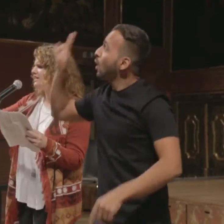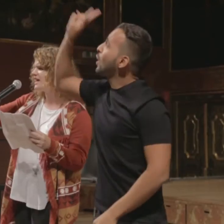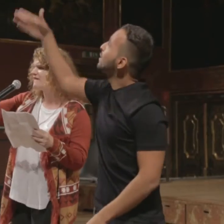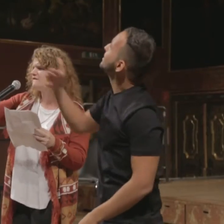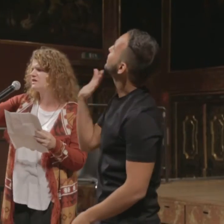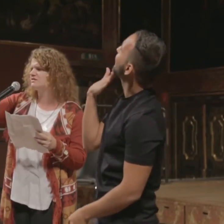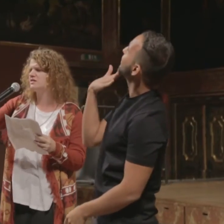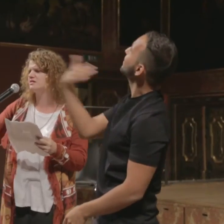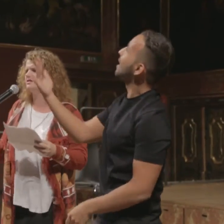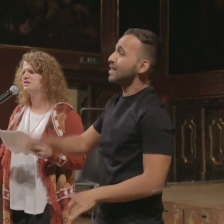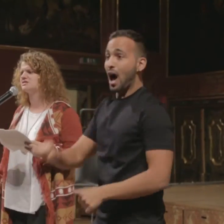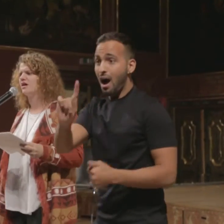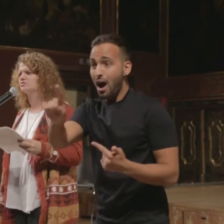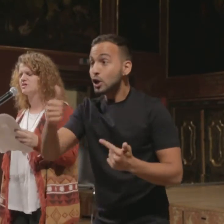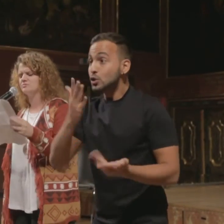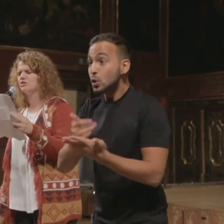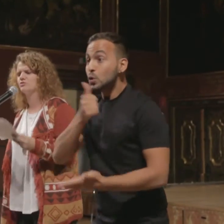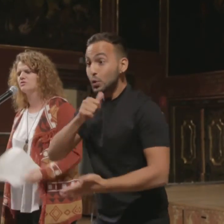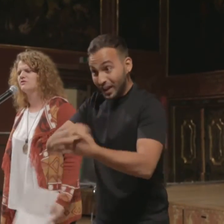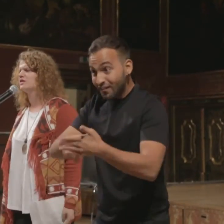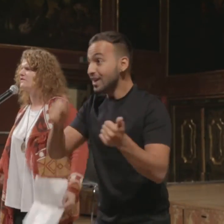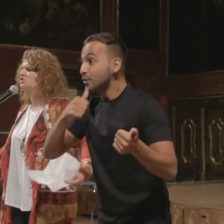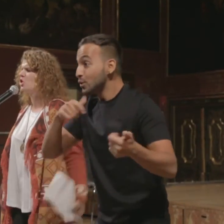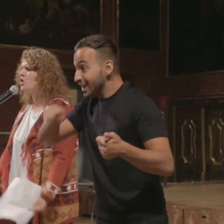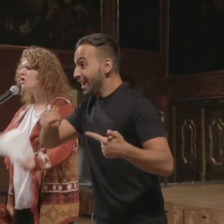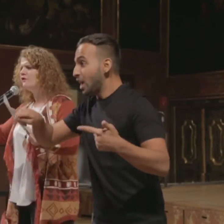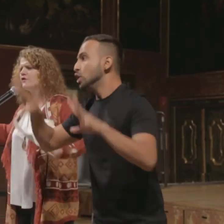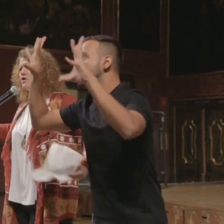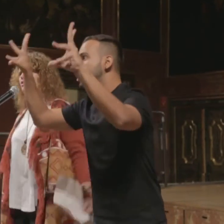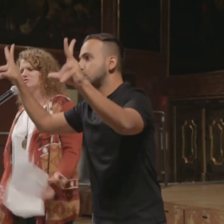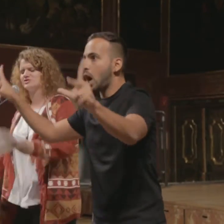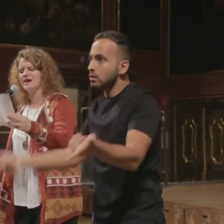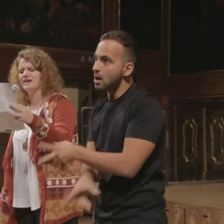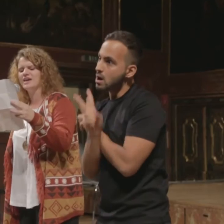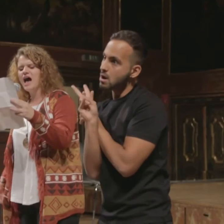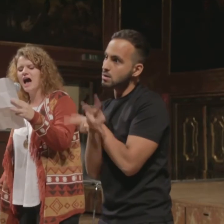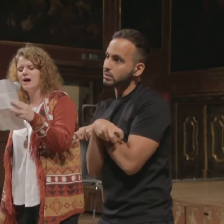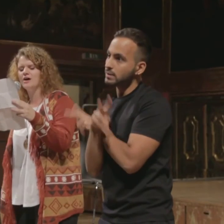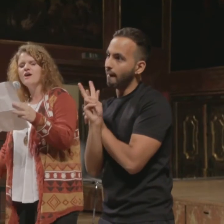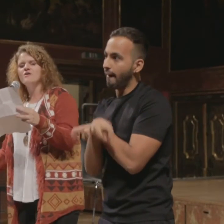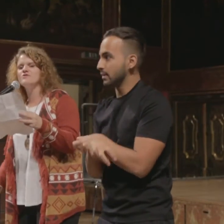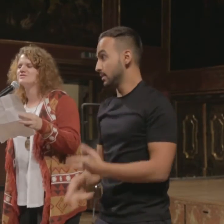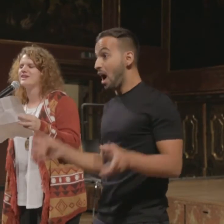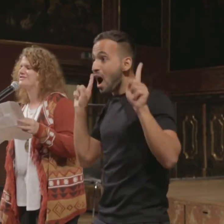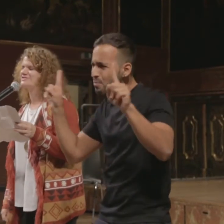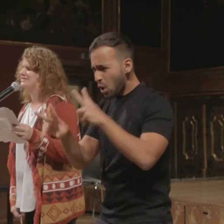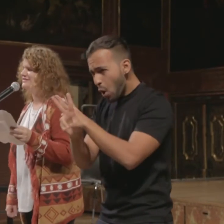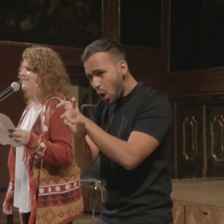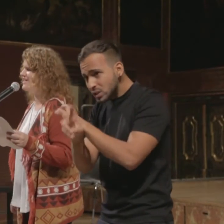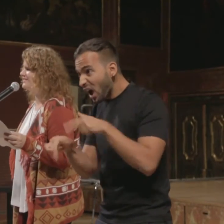jeder Vierte hier in diesem Raum schon einmal grün gewählt. Wie schön für Österreich. Aber Österreich ist nicht die Welt.